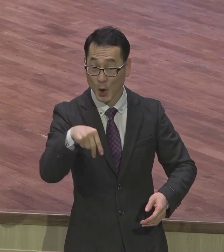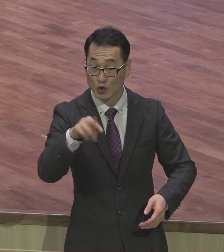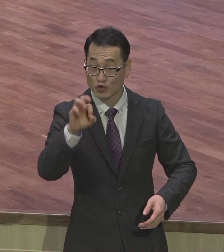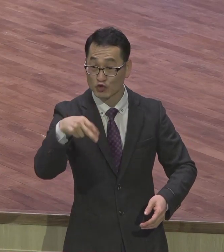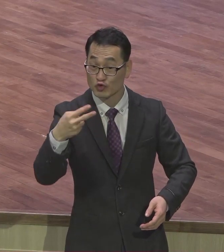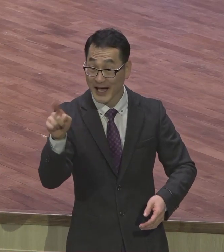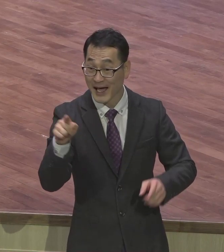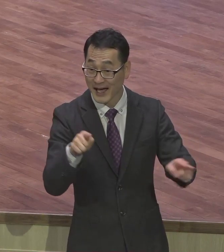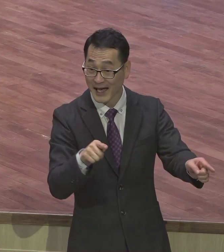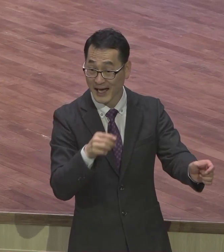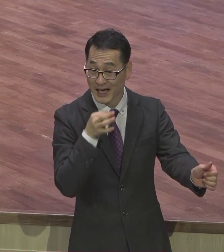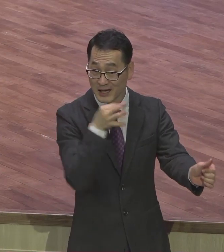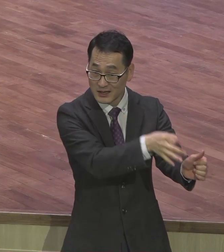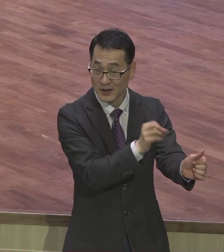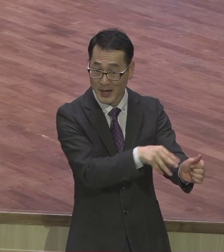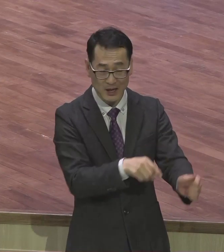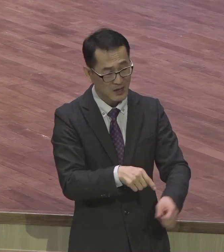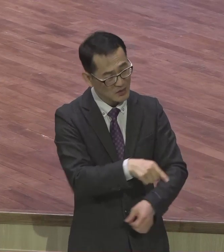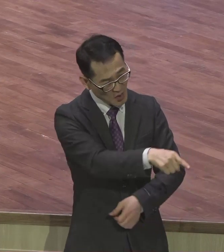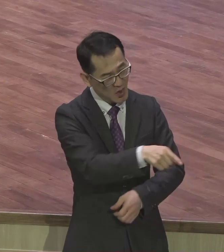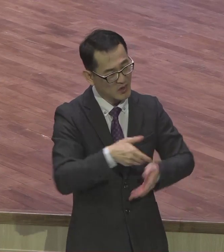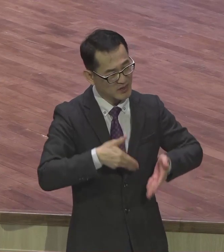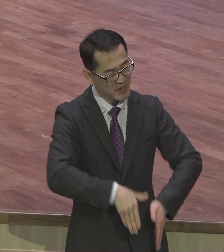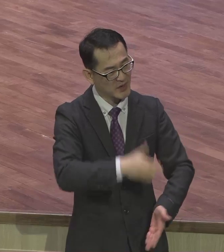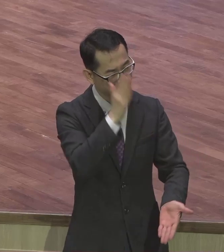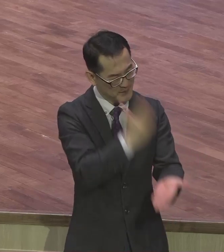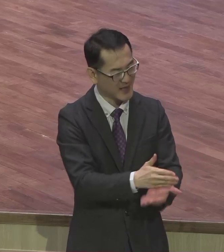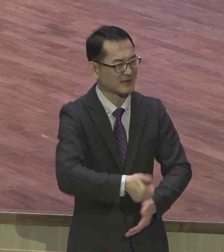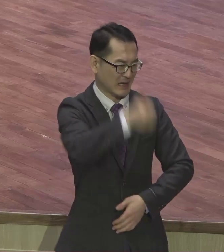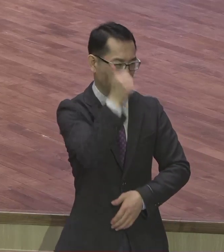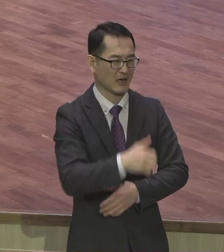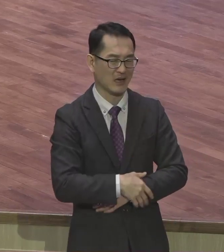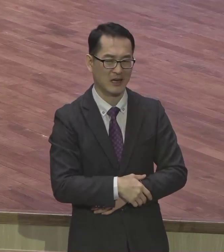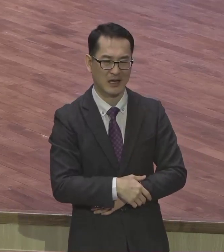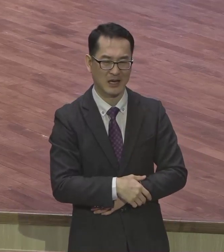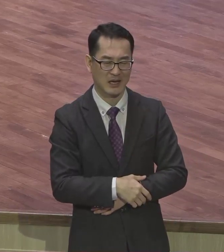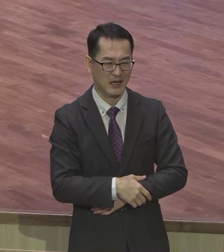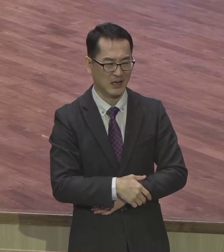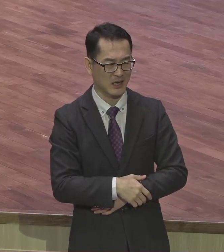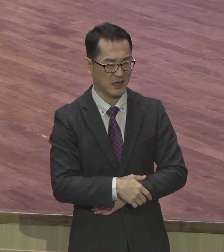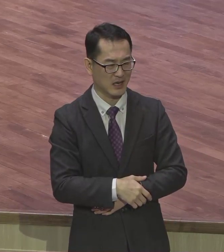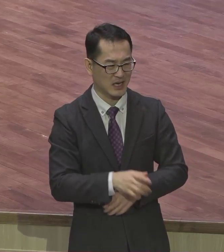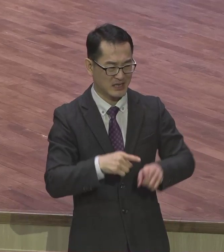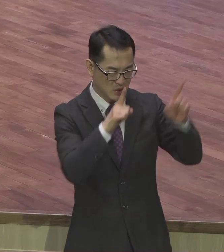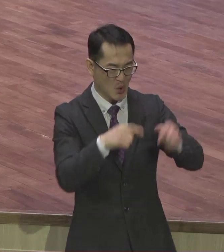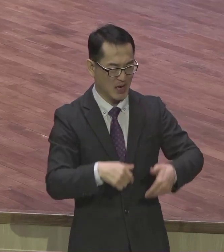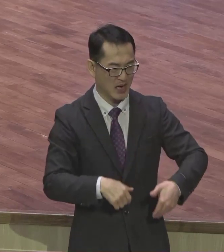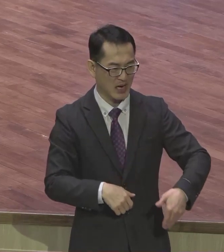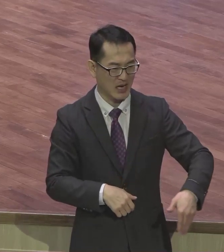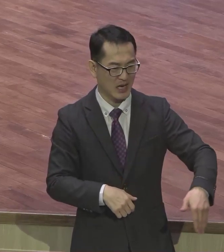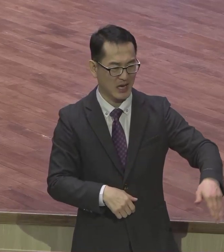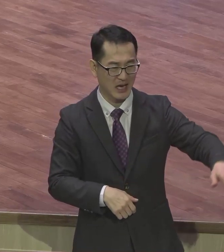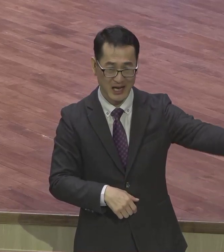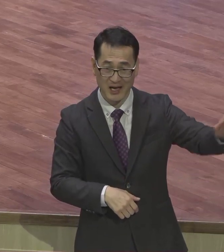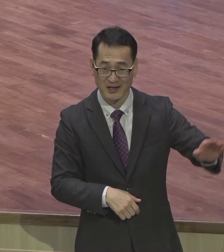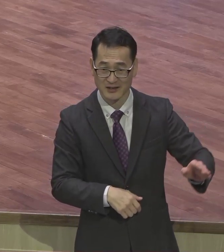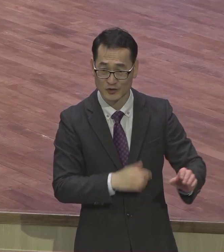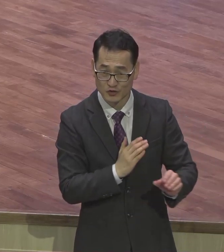멸망의 길로 가서 고생할 걸 보시면서 하신 말씀이에요 안 태어난 게 나을 뻔했다니까 참고